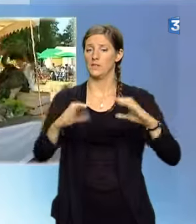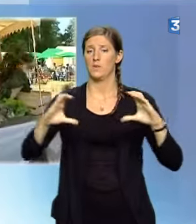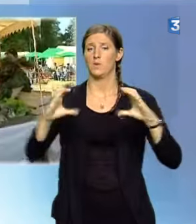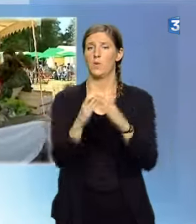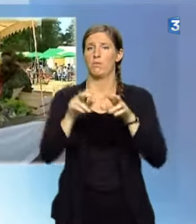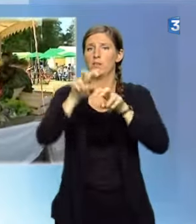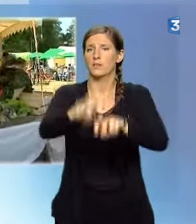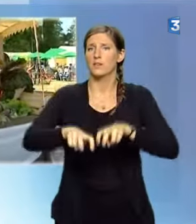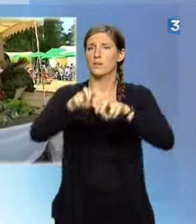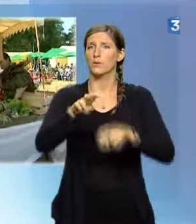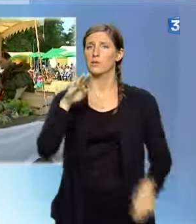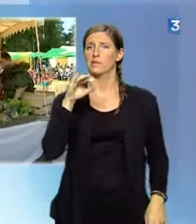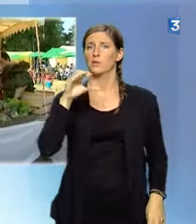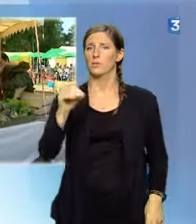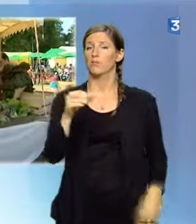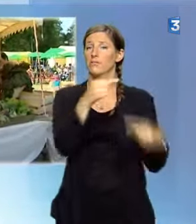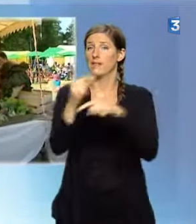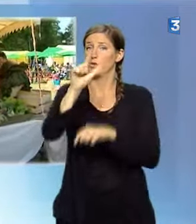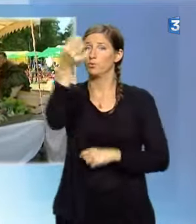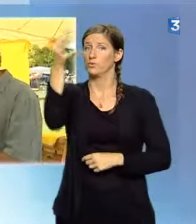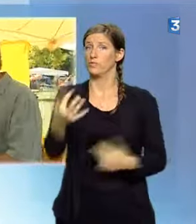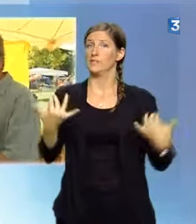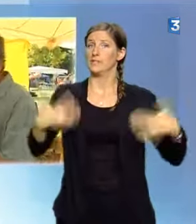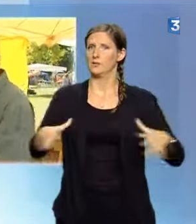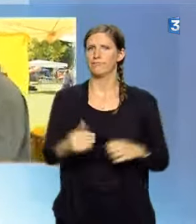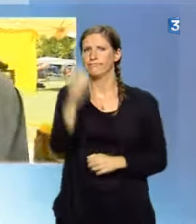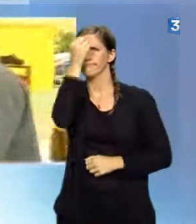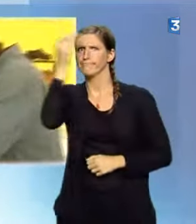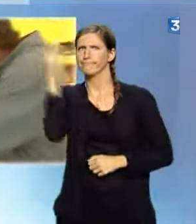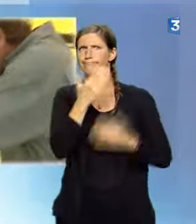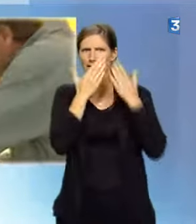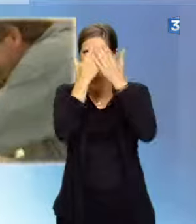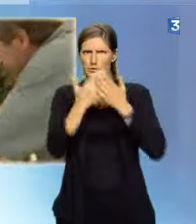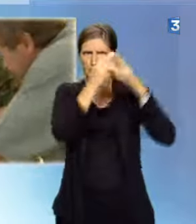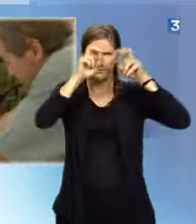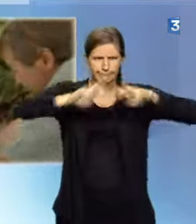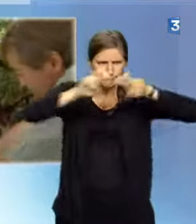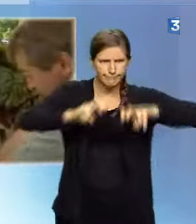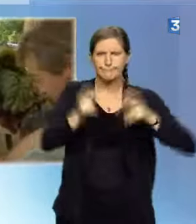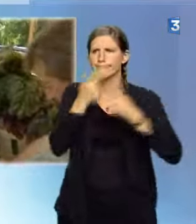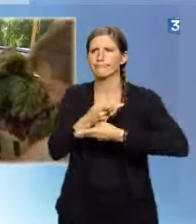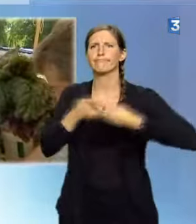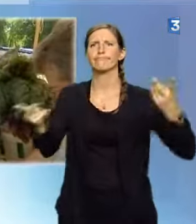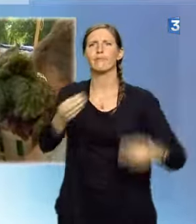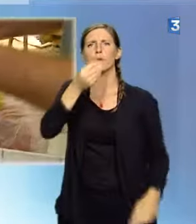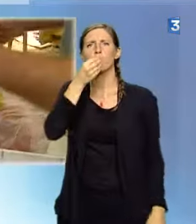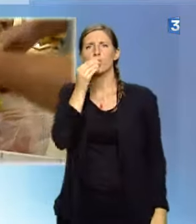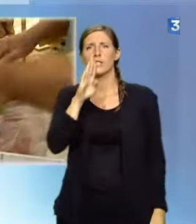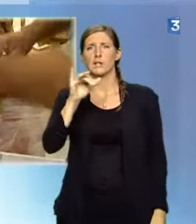En Charente-Maritime, 2% de l'agriculture est bio. Mais une étude américaine montrerait que ces produits ne sont pas